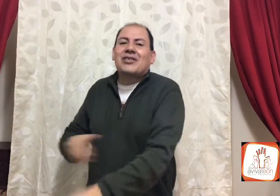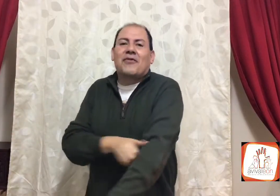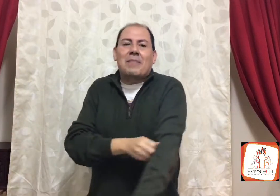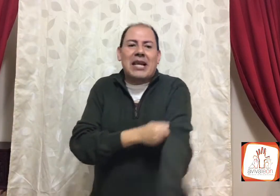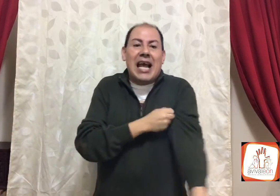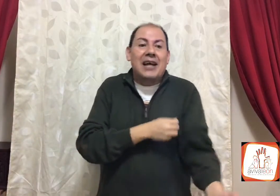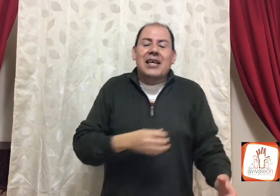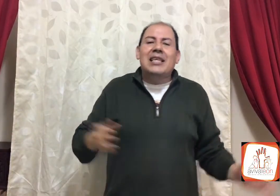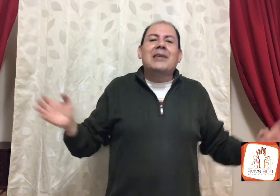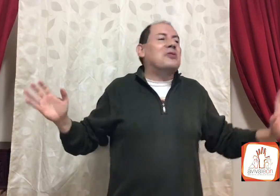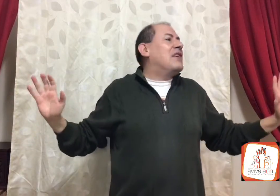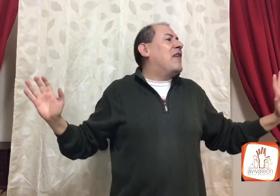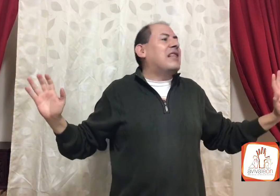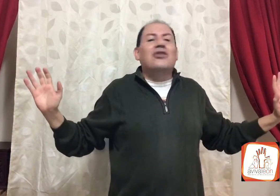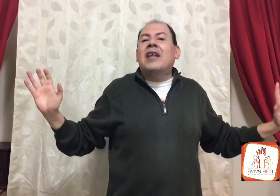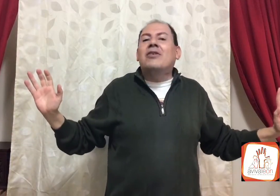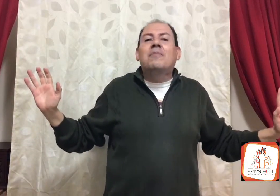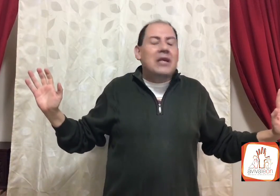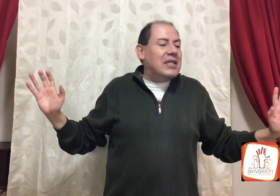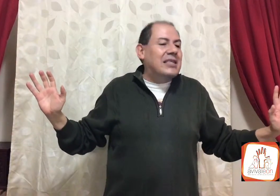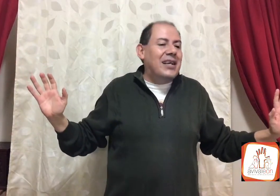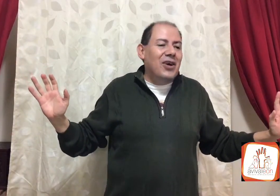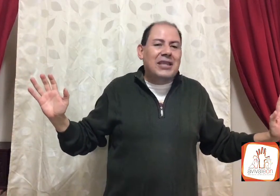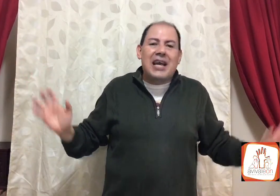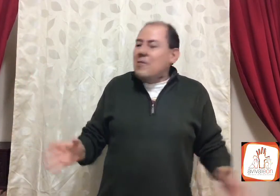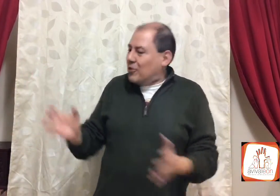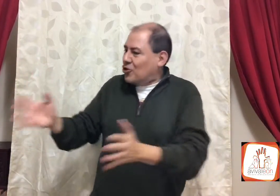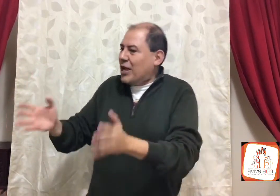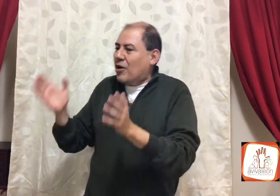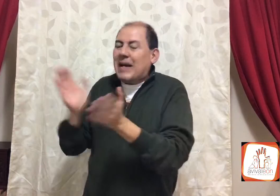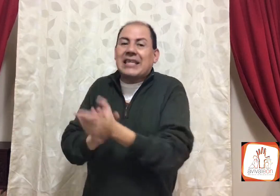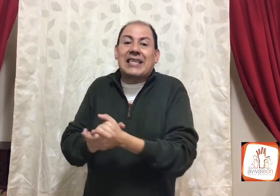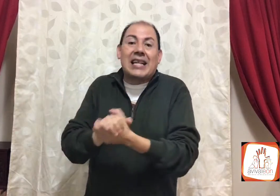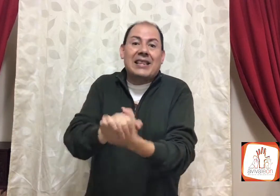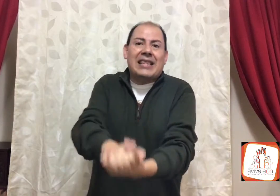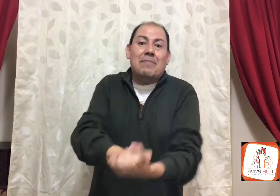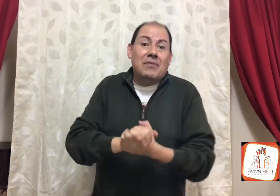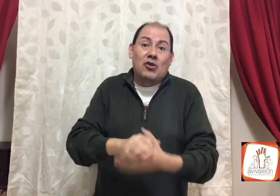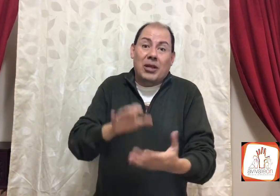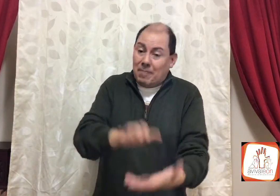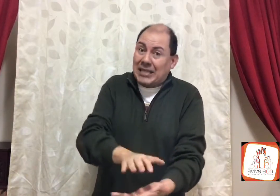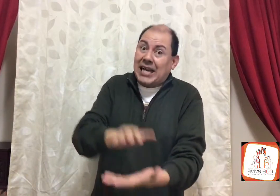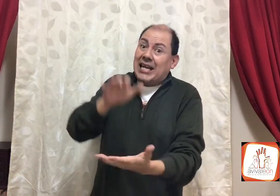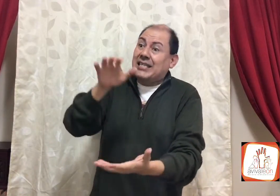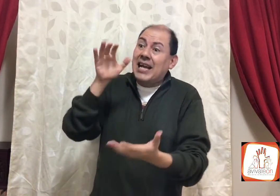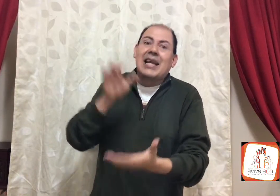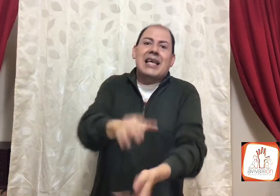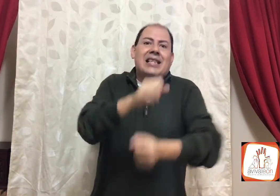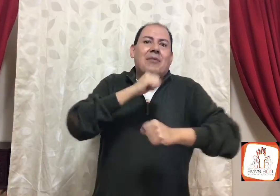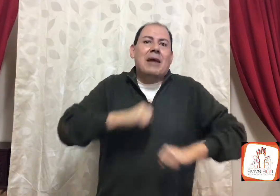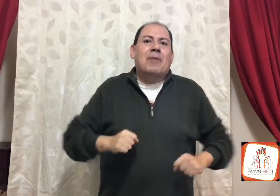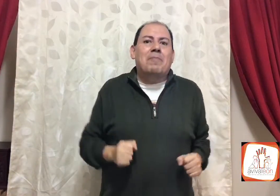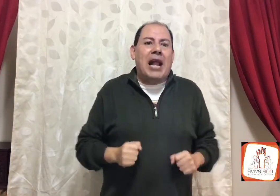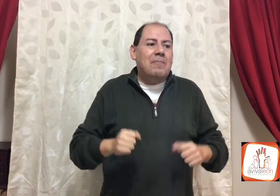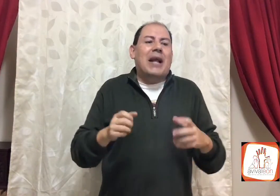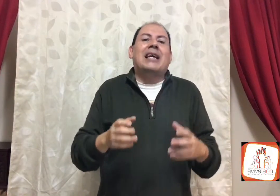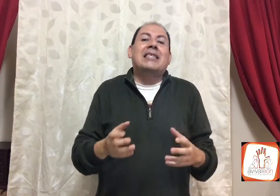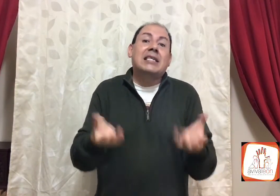a su familia, y dice, pues ¿quién falta? ¿nos falta un sacerdote? Pues tú, hijo, vas a ser, vas a crecer, y te voy a preparar para que seas